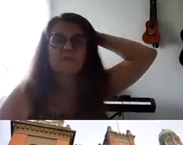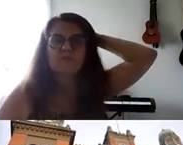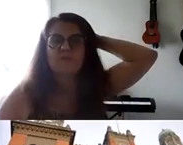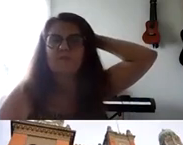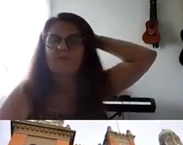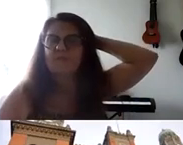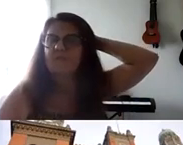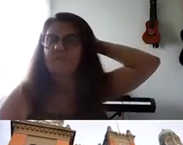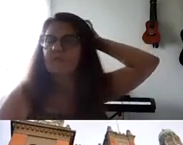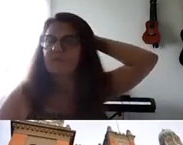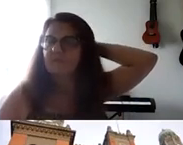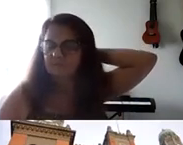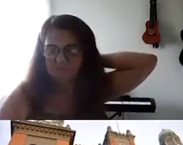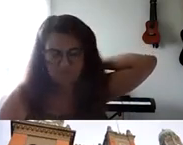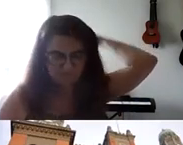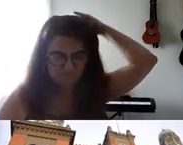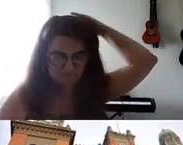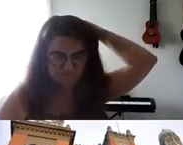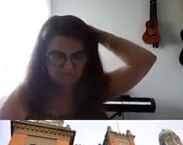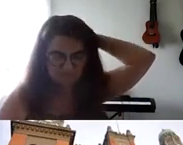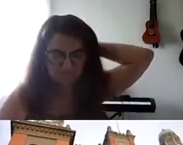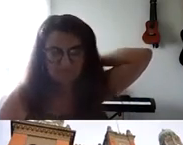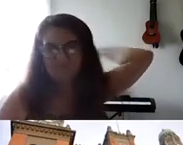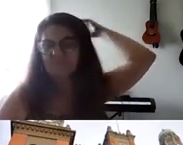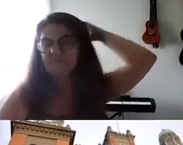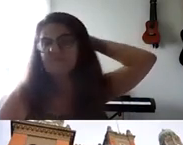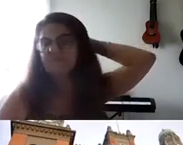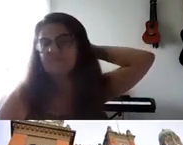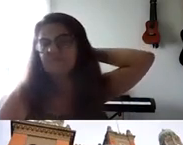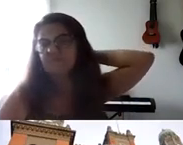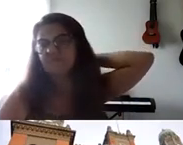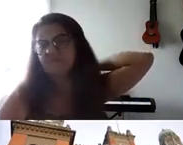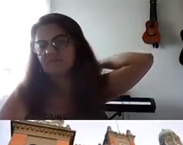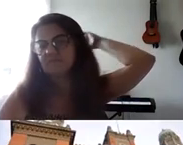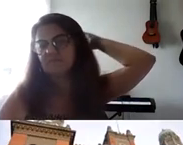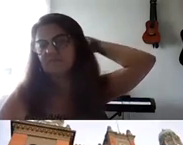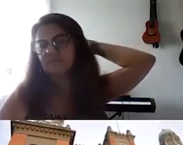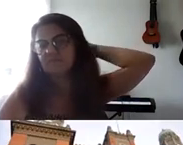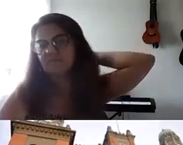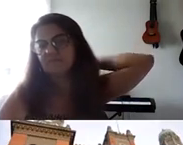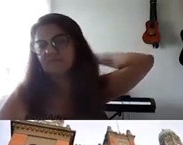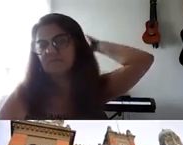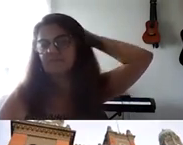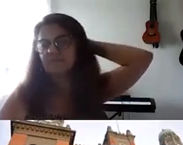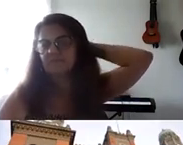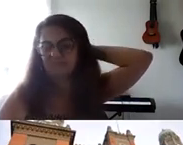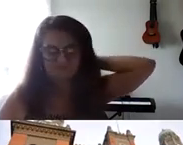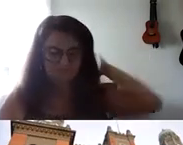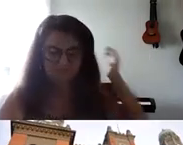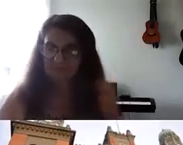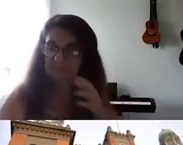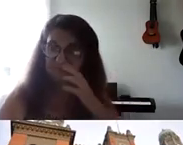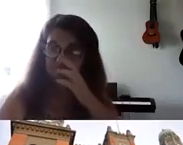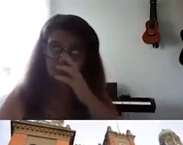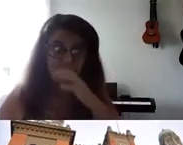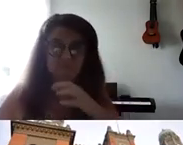seguida do estrito e em seguida das residências, somente 5% estava nas residências. E as pessoas